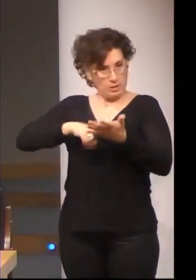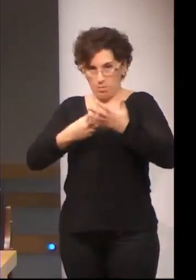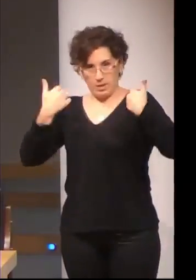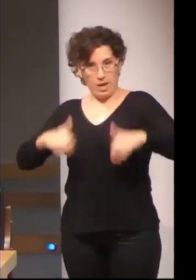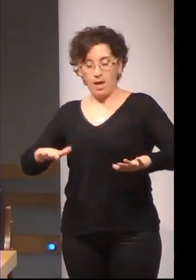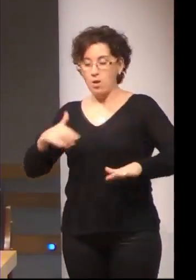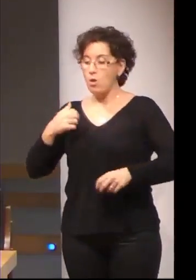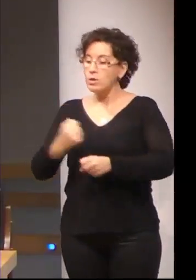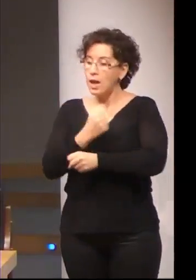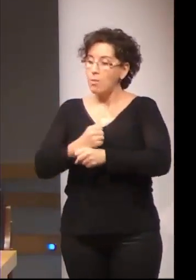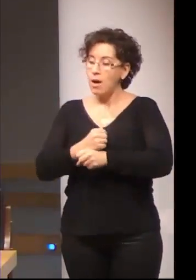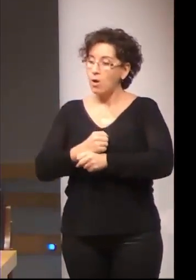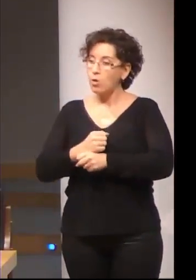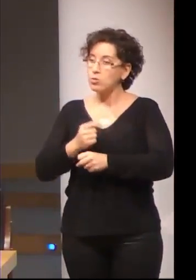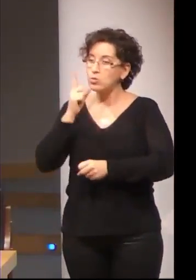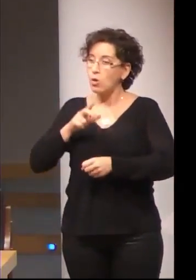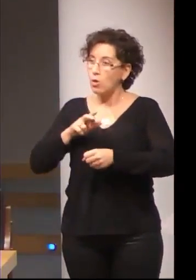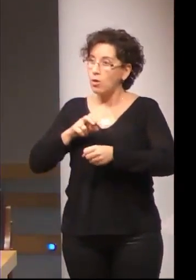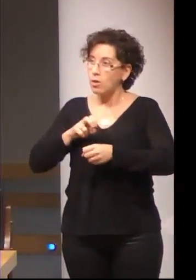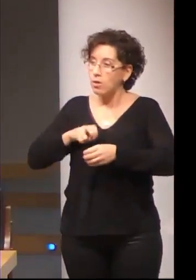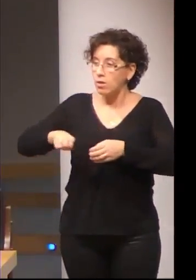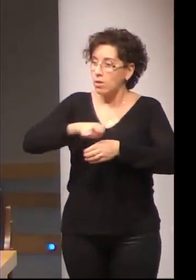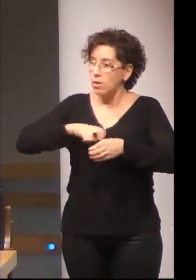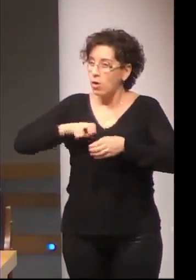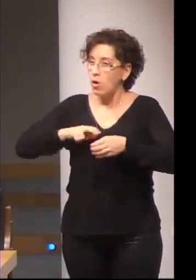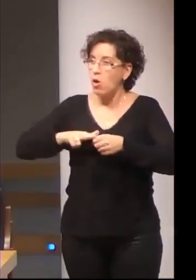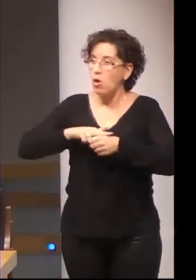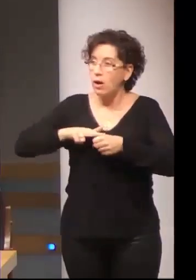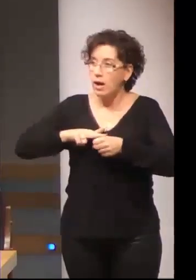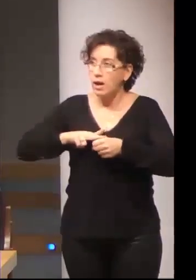sino a moverme a nivel nacional e incluso internacional.